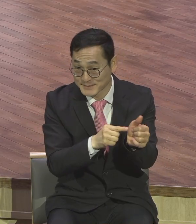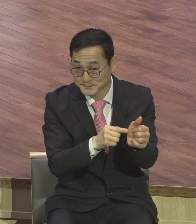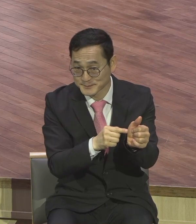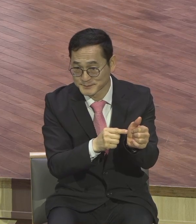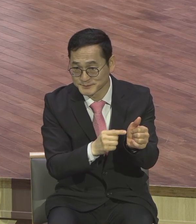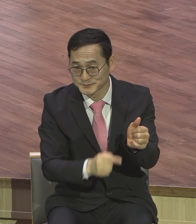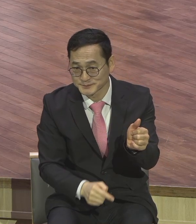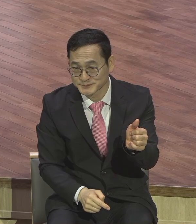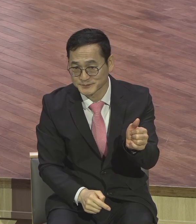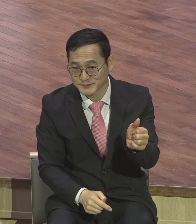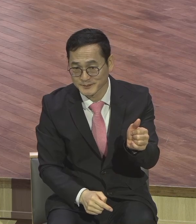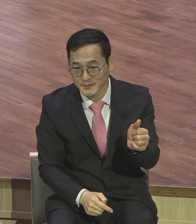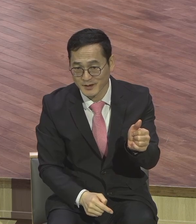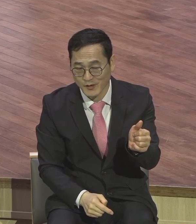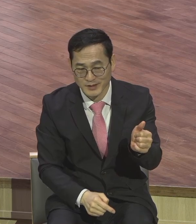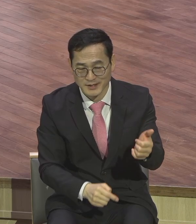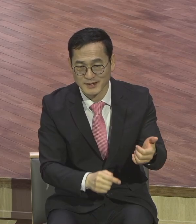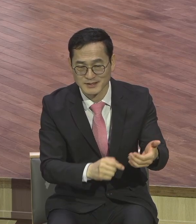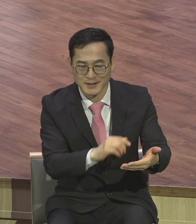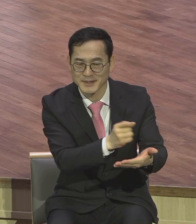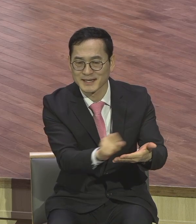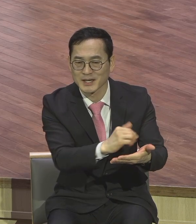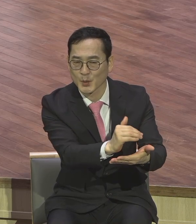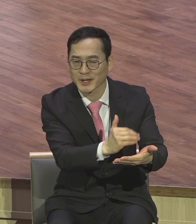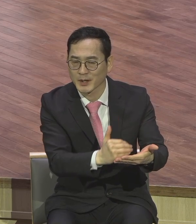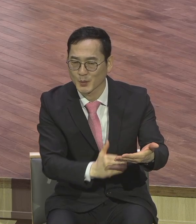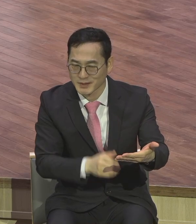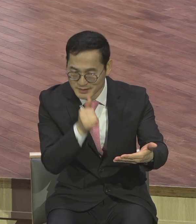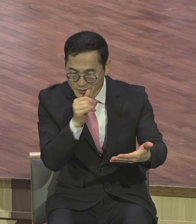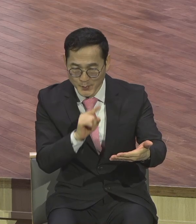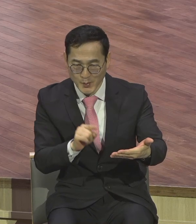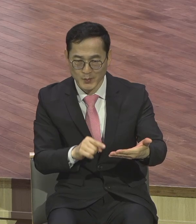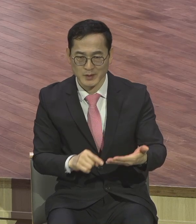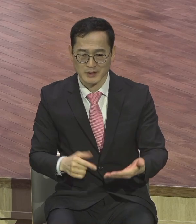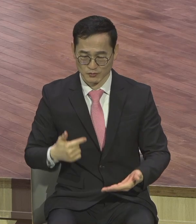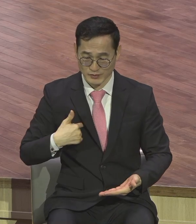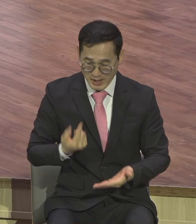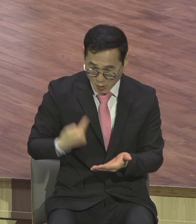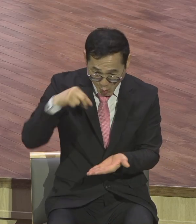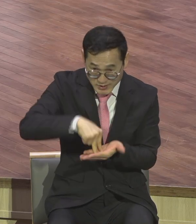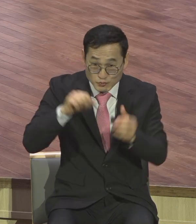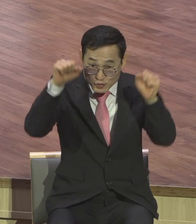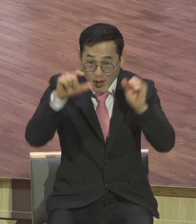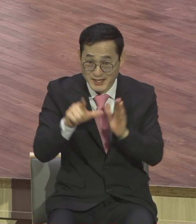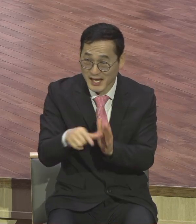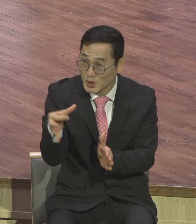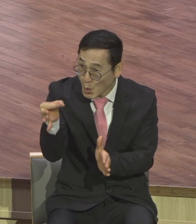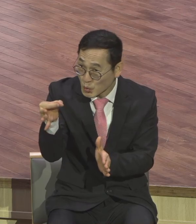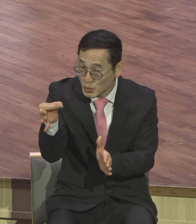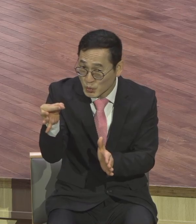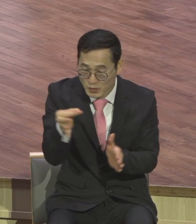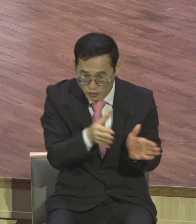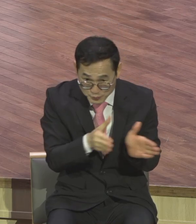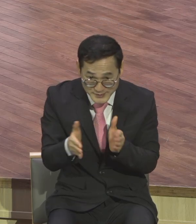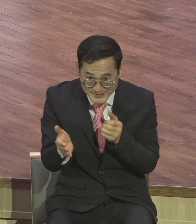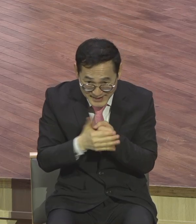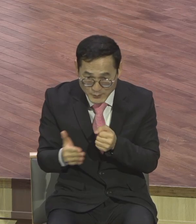독립운동을 할 때 돈이 준비되어 산 것도 아니고 가능성이 있을 수도 아니다 옳은